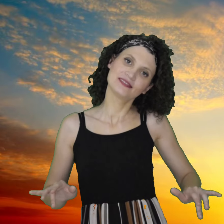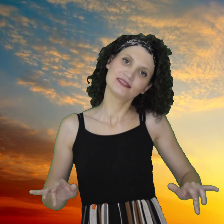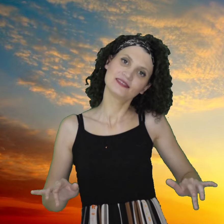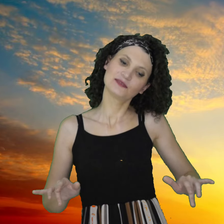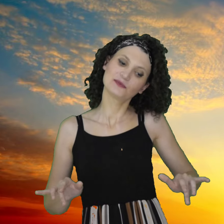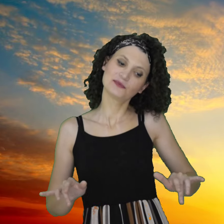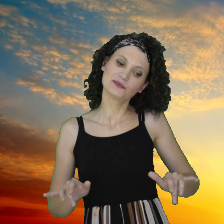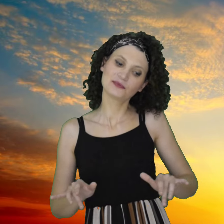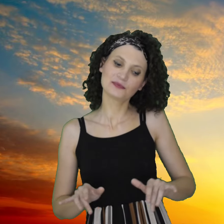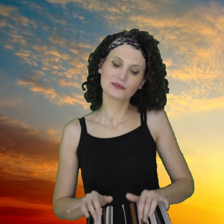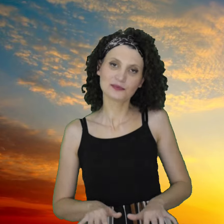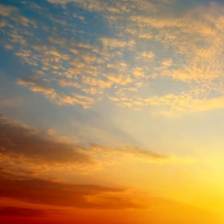Prima di